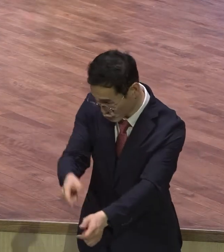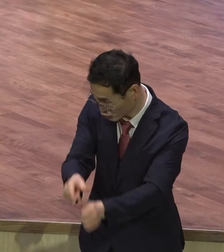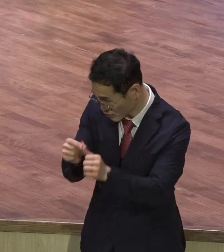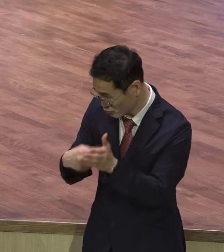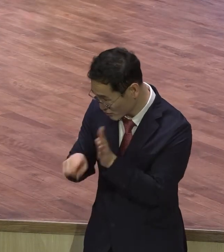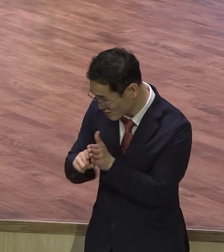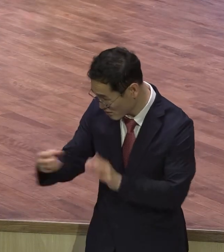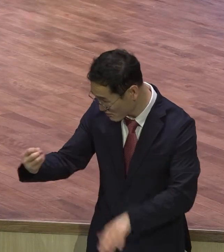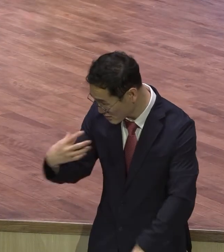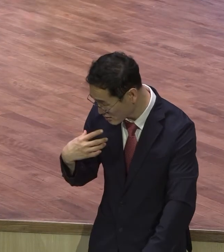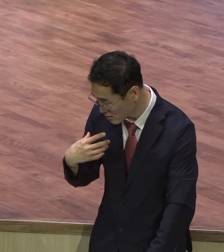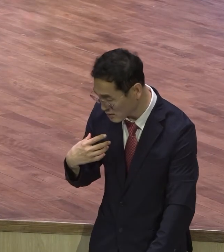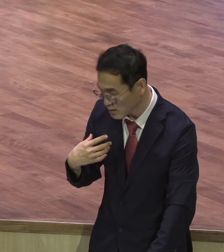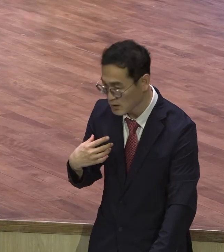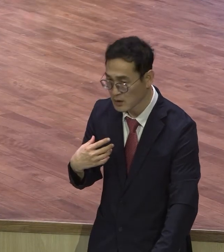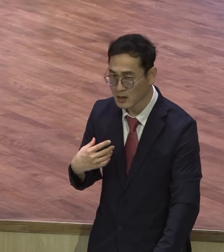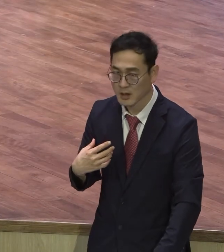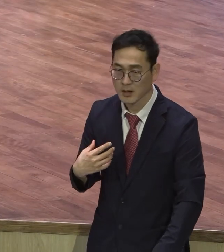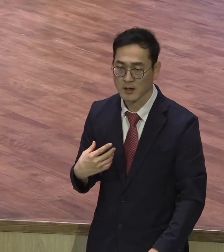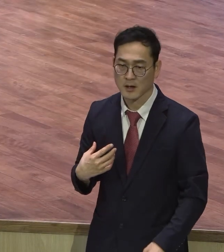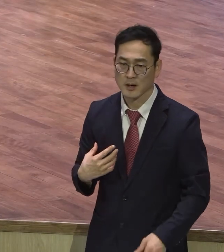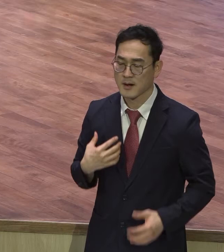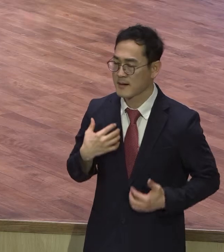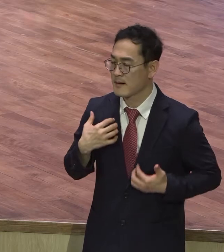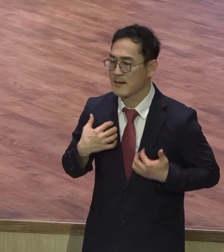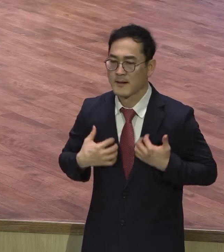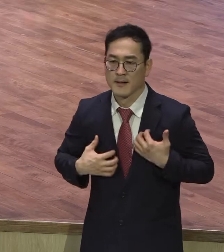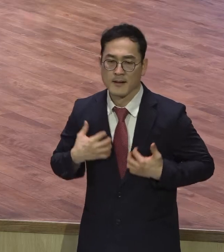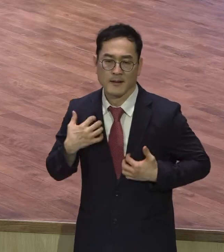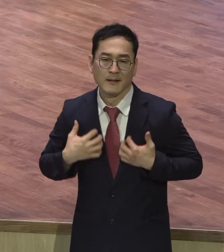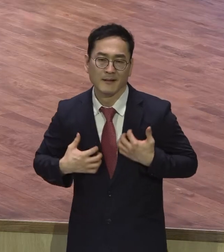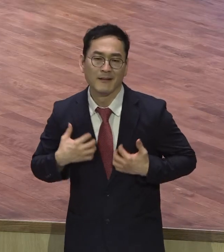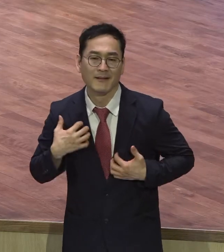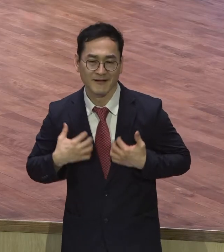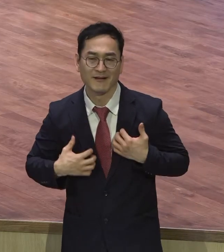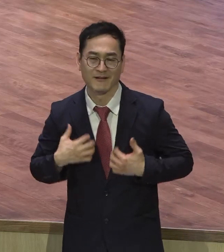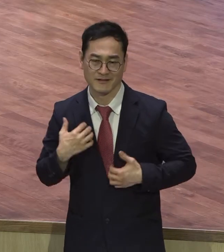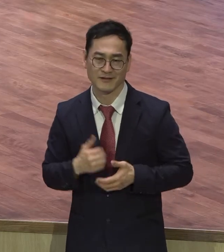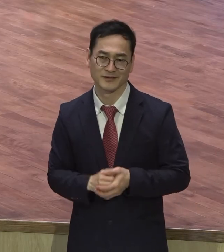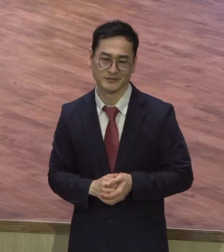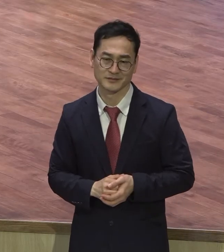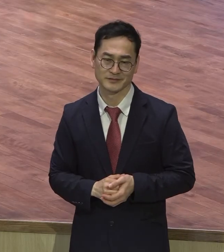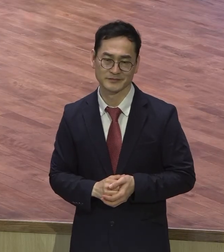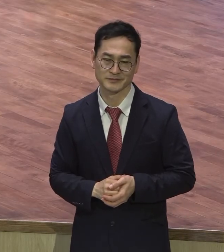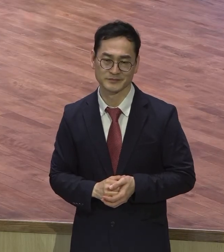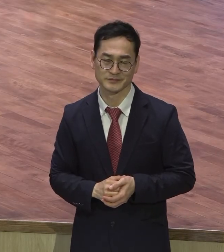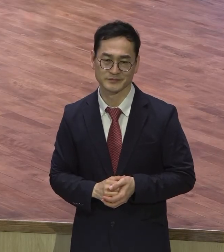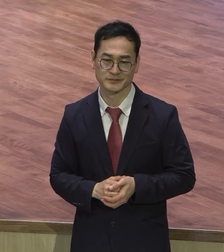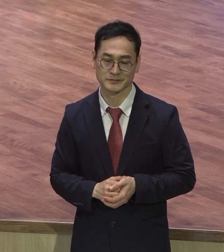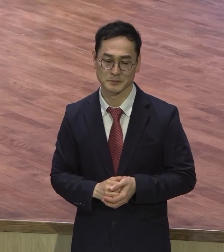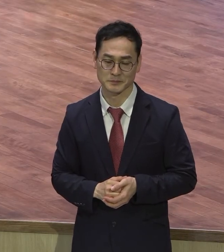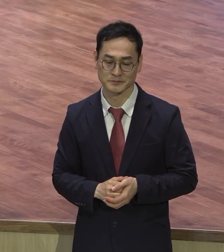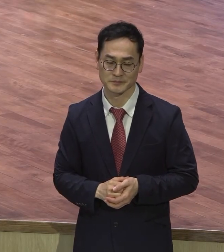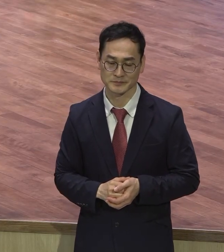다니는 목자의 심정. 그 예수님의 심정이거든. 이걸 이 사람이 이 사람을 통해 본 거예요.